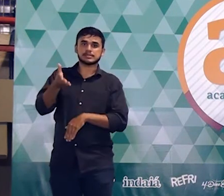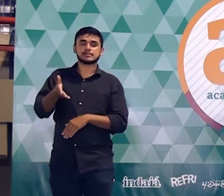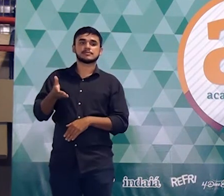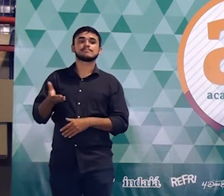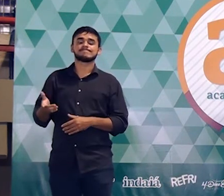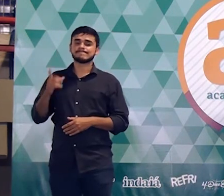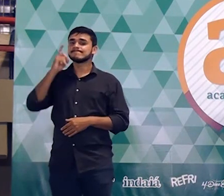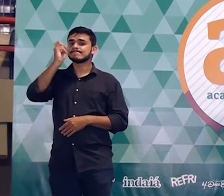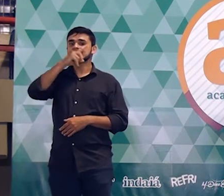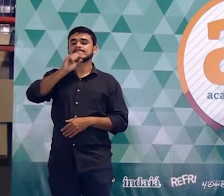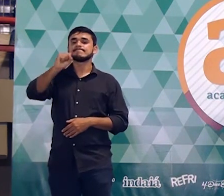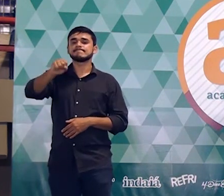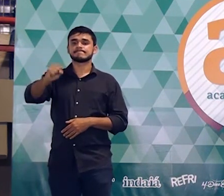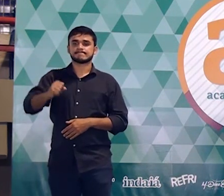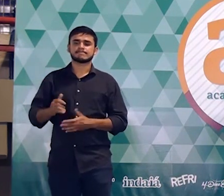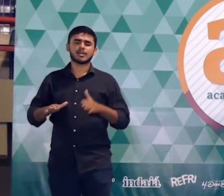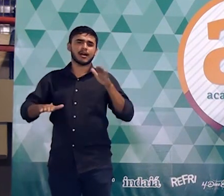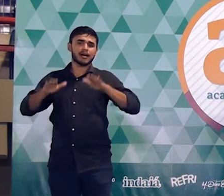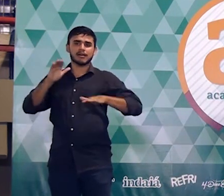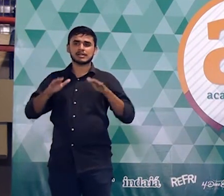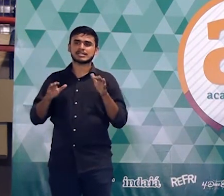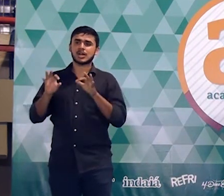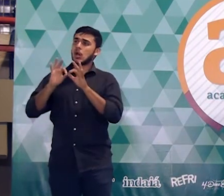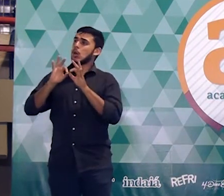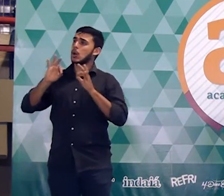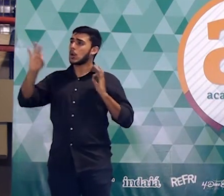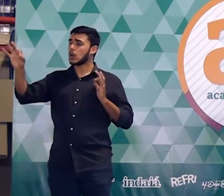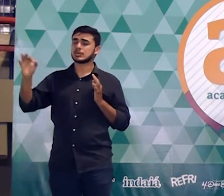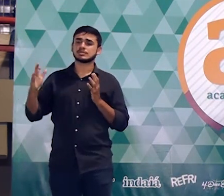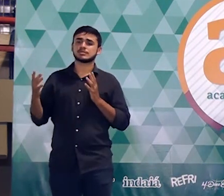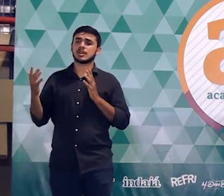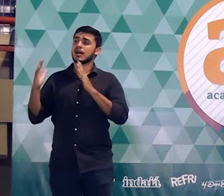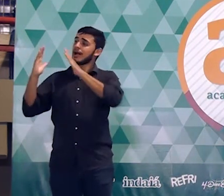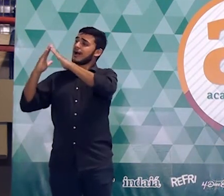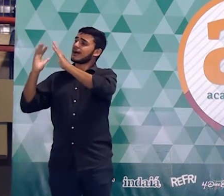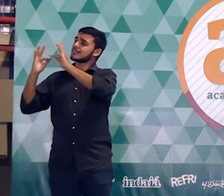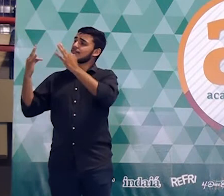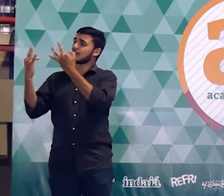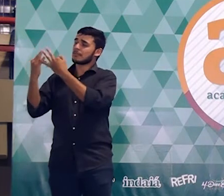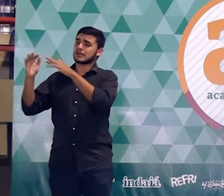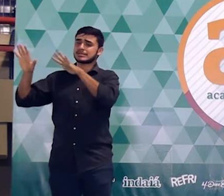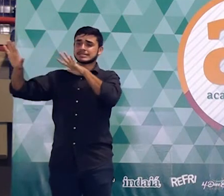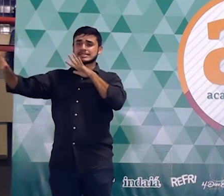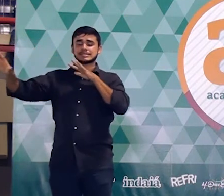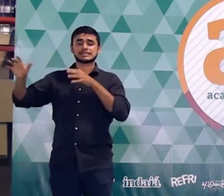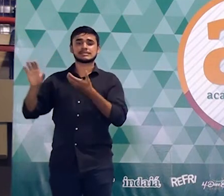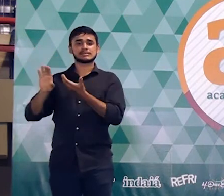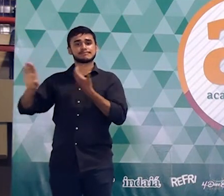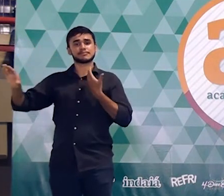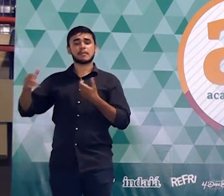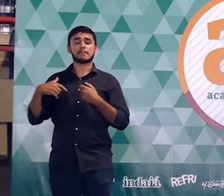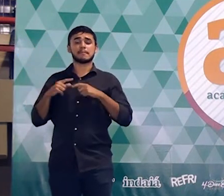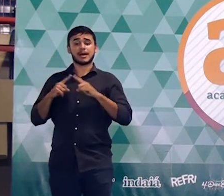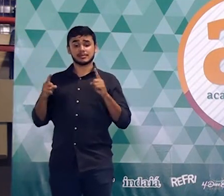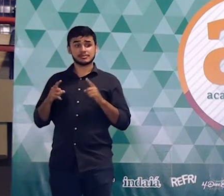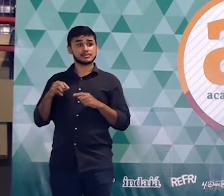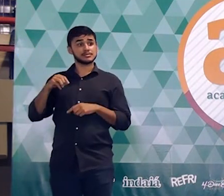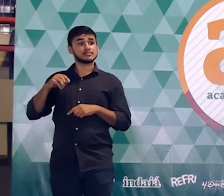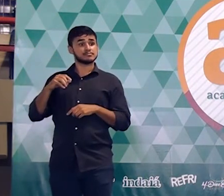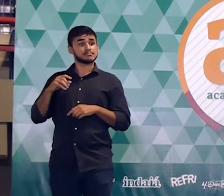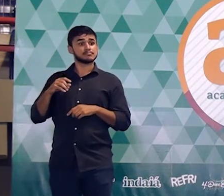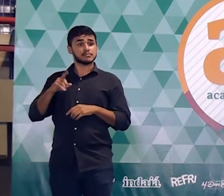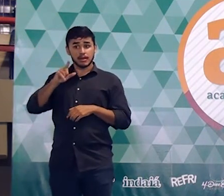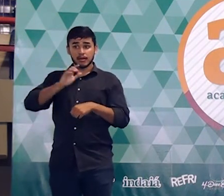domingo né está às vezes longe do convívio da família nesse momento mas por um bom motivo a gente está